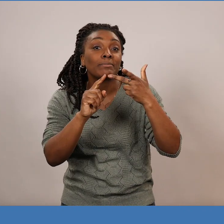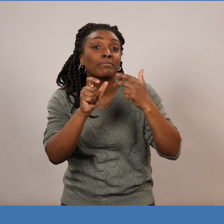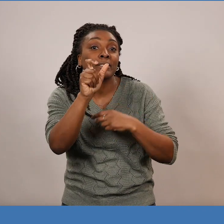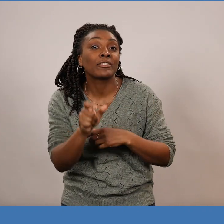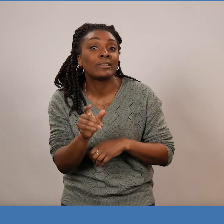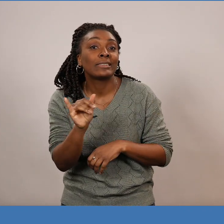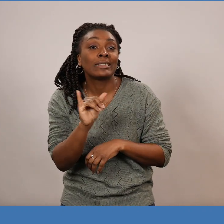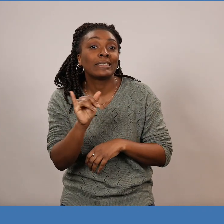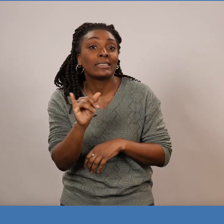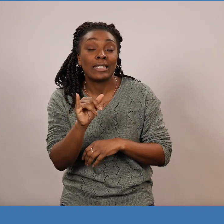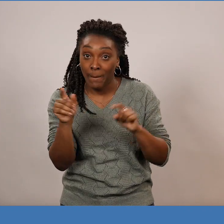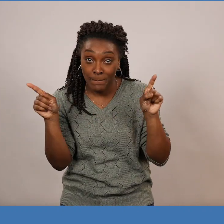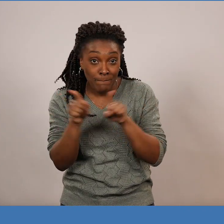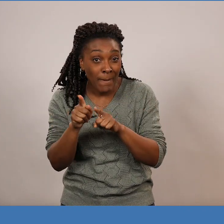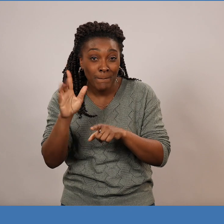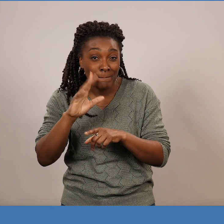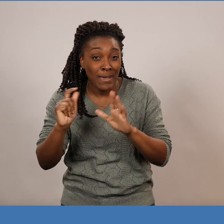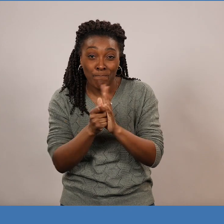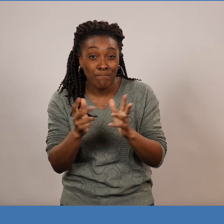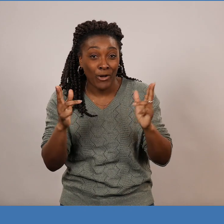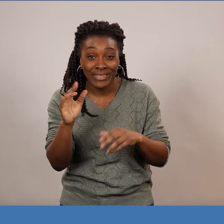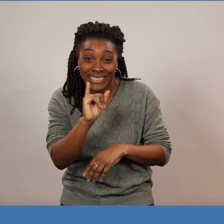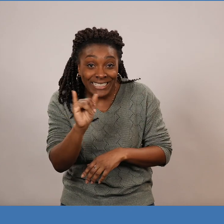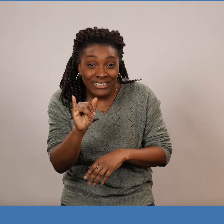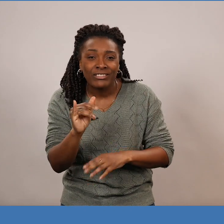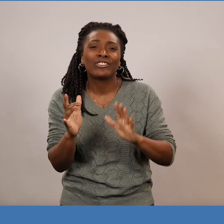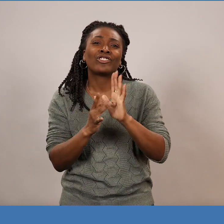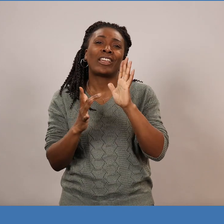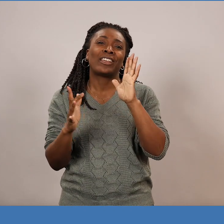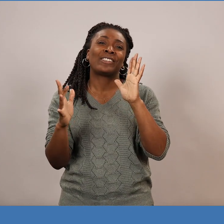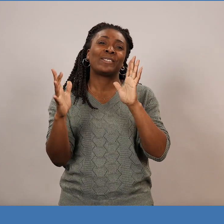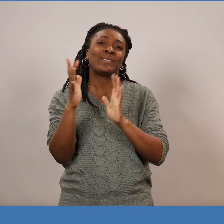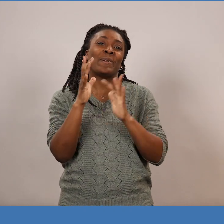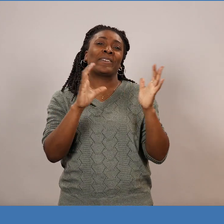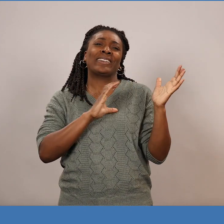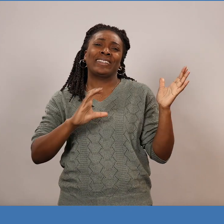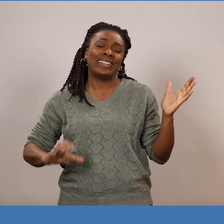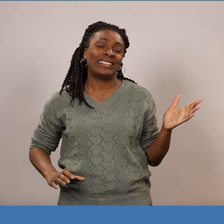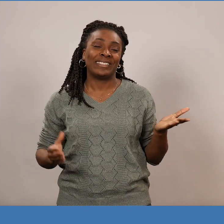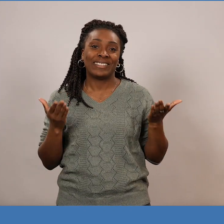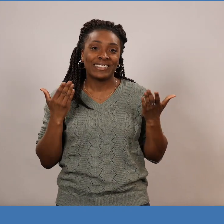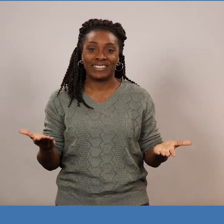Et la troisième personne ici, de la même génération, c'est Jésus le Christ.